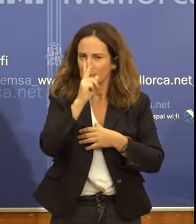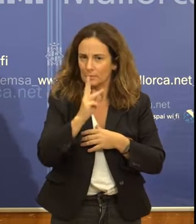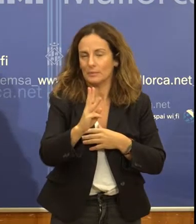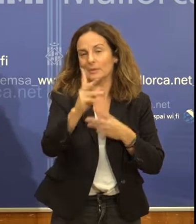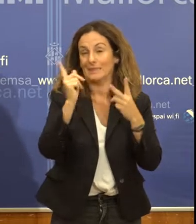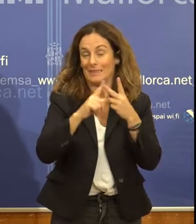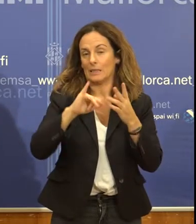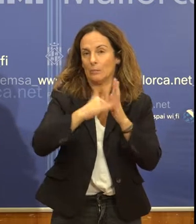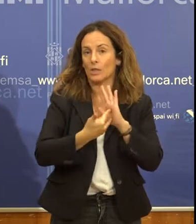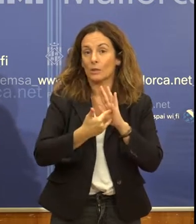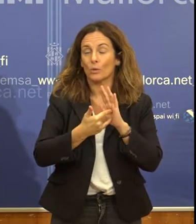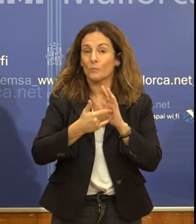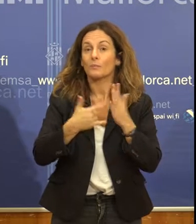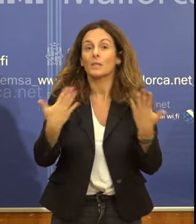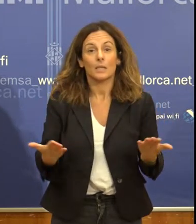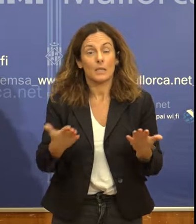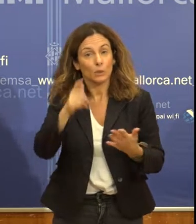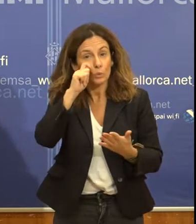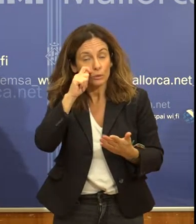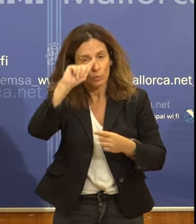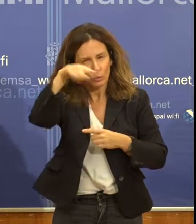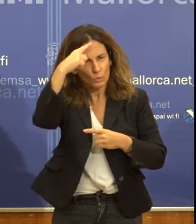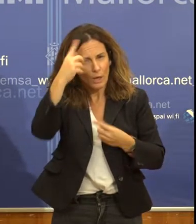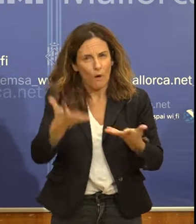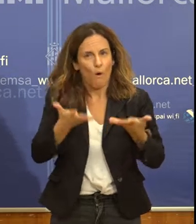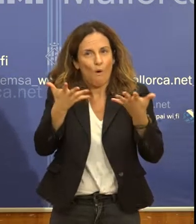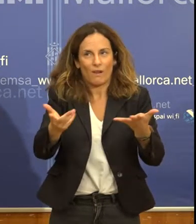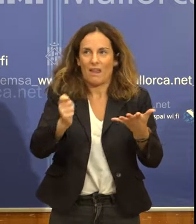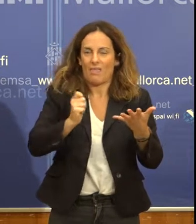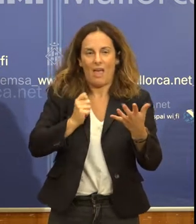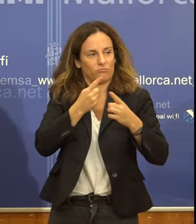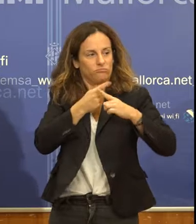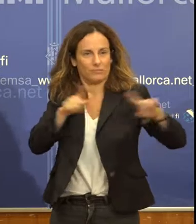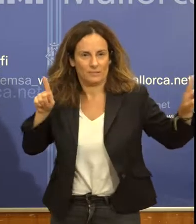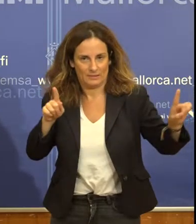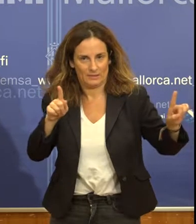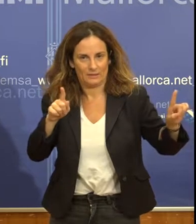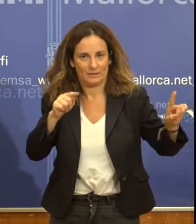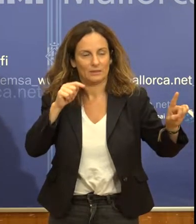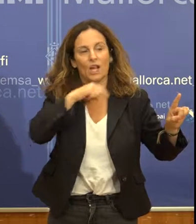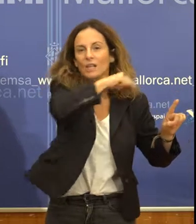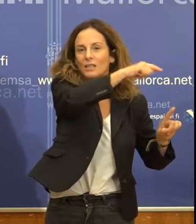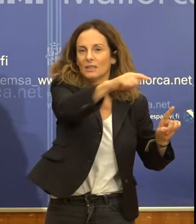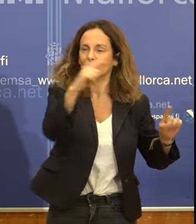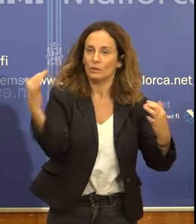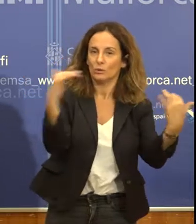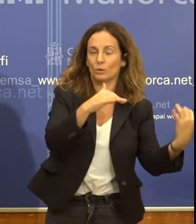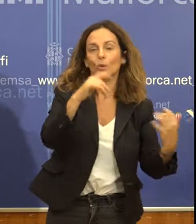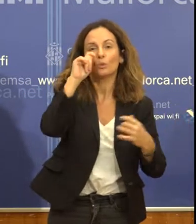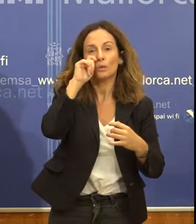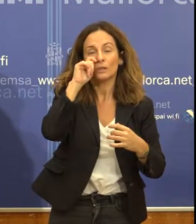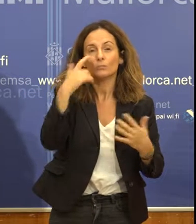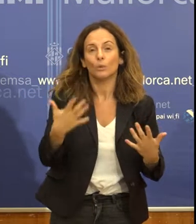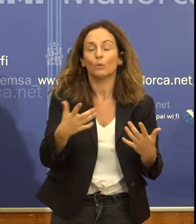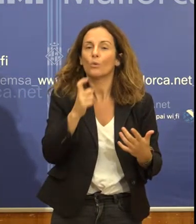Crec que l'Estudisme Cultural és una oferta que ens pot fer diferent d'altres destins similars, situant Mallorca dins del mapa d'Estudisme Cultural Europeu,